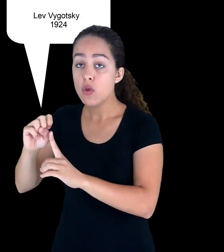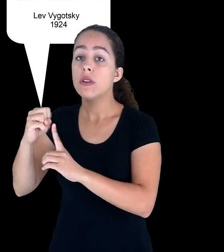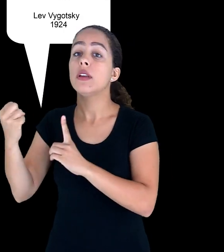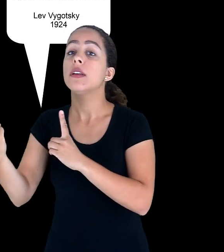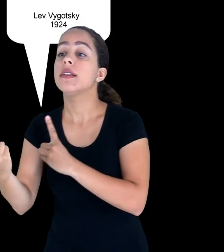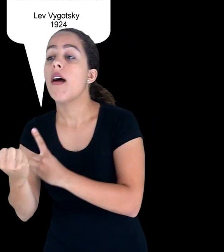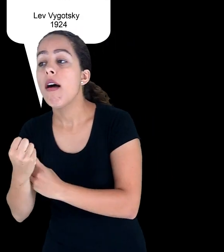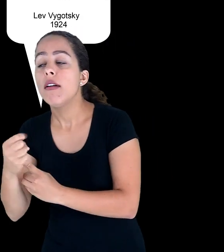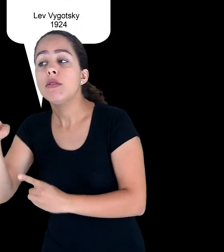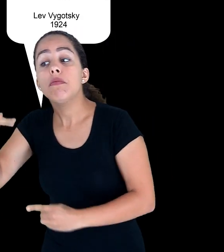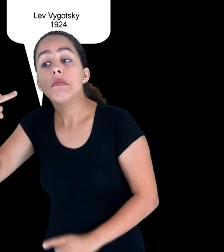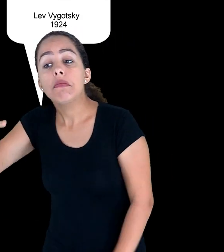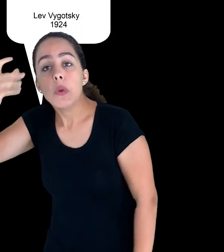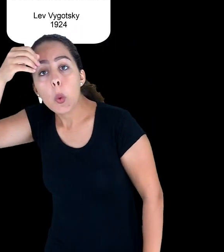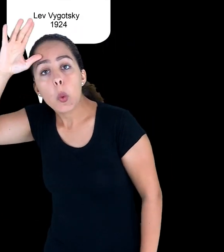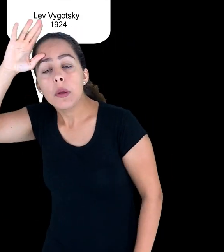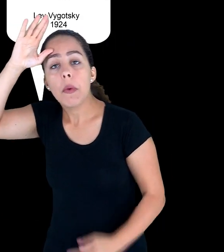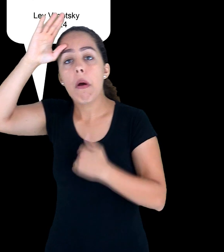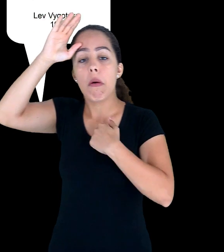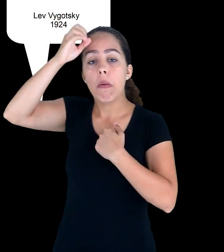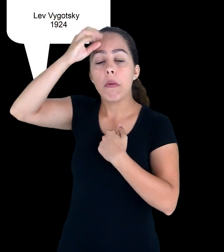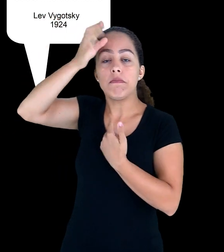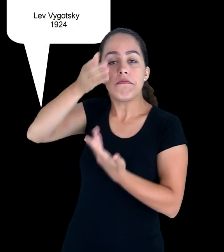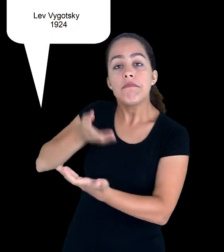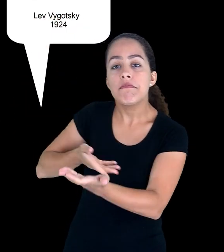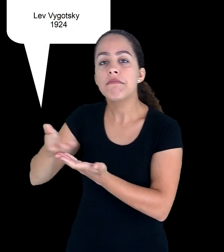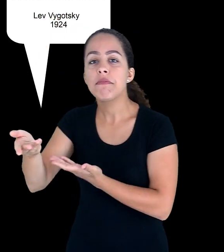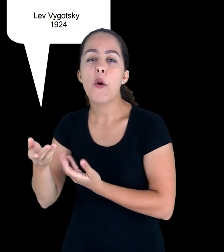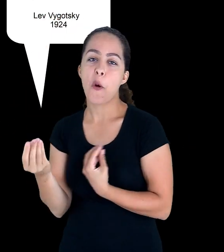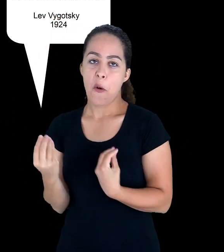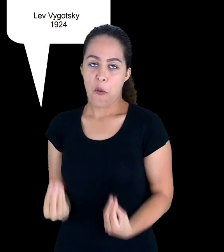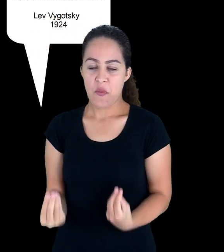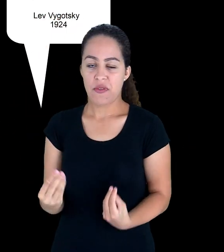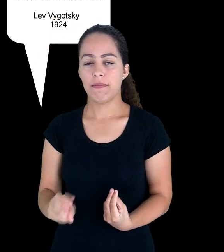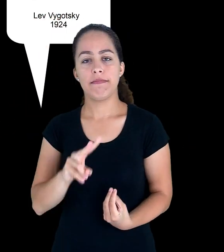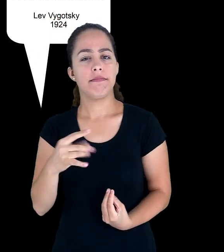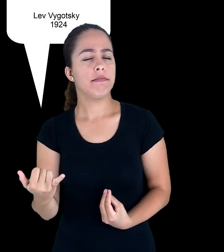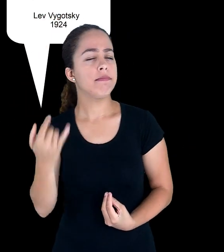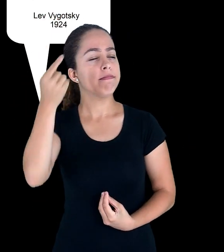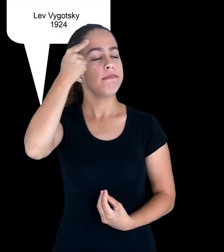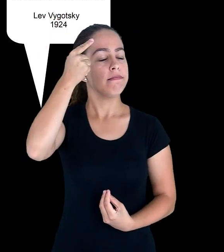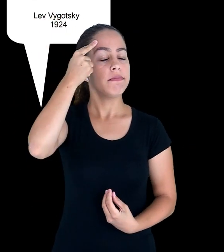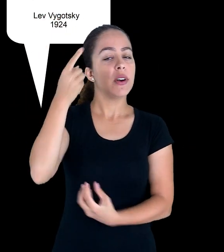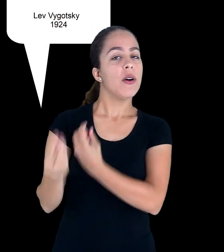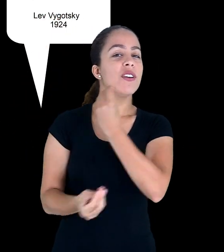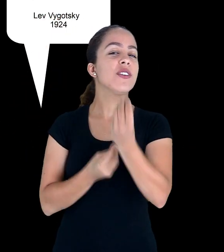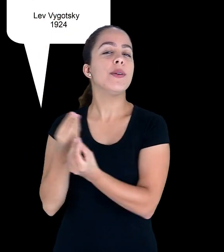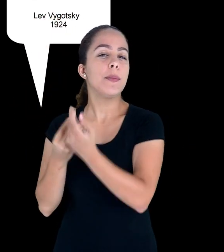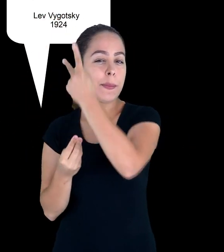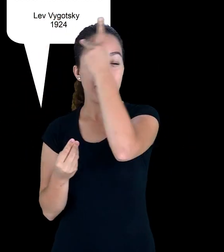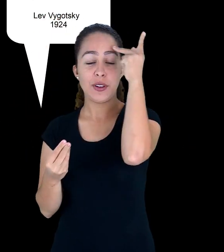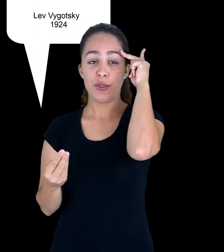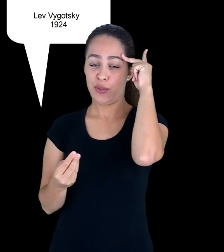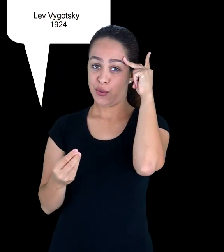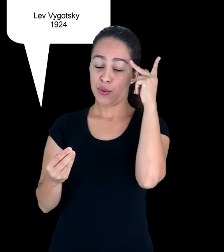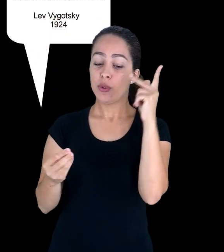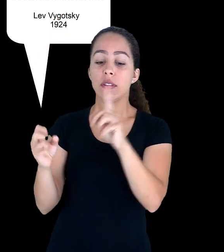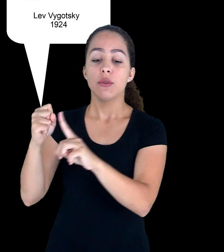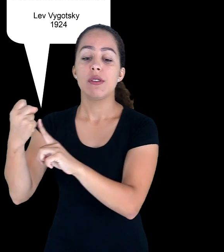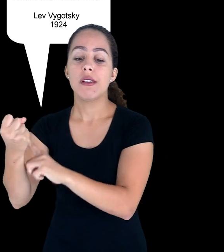também foi enfatizado as condições de vida do sujeito, como influentes na forma como ele desenvolve e,